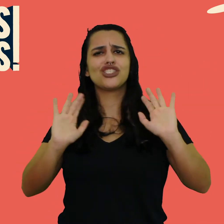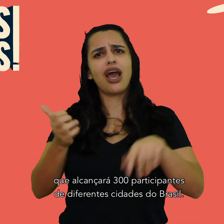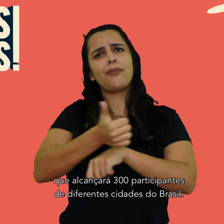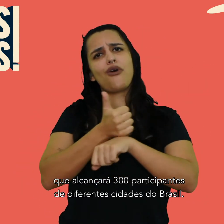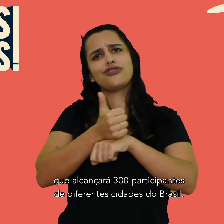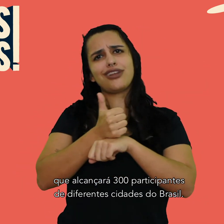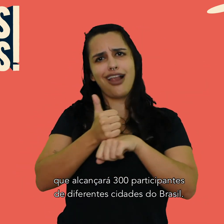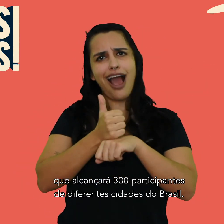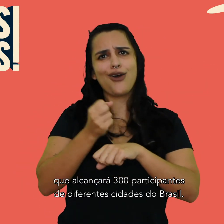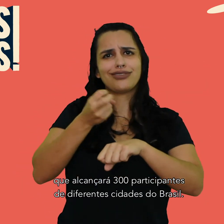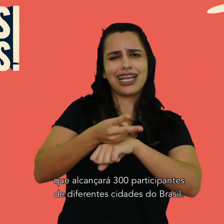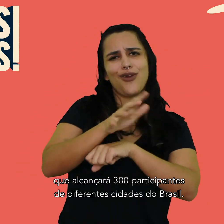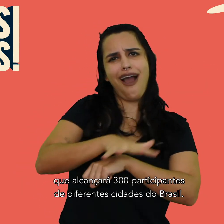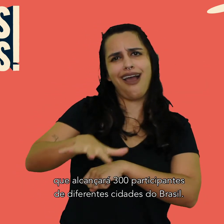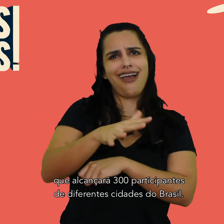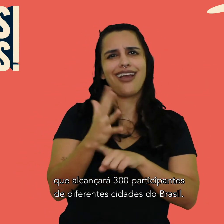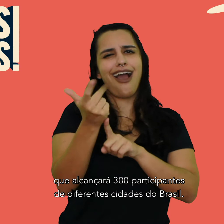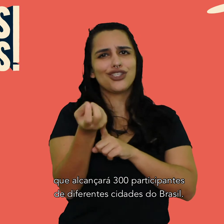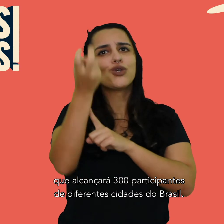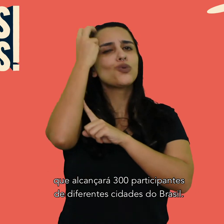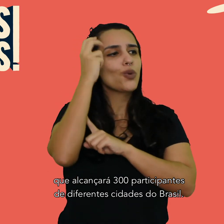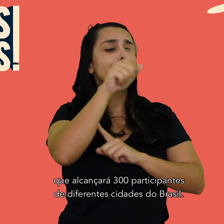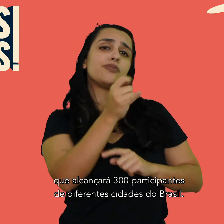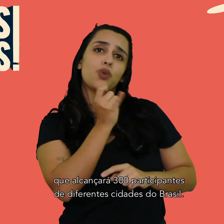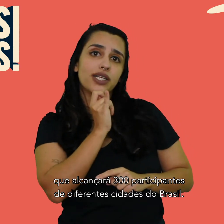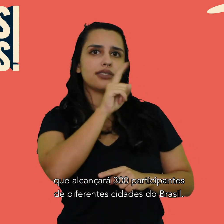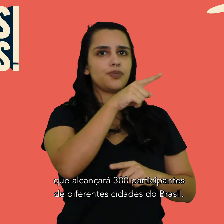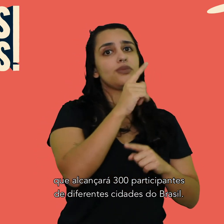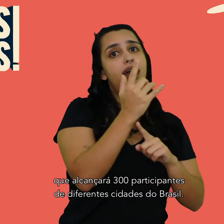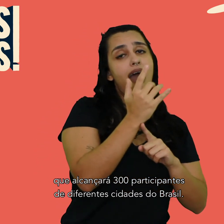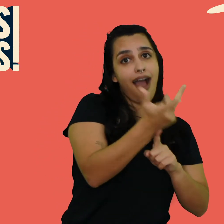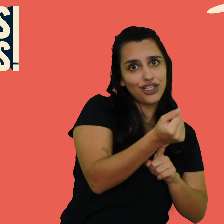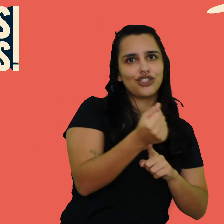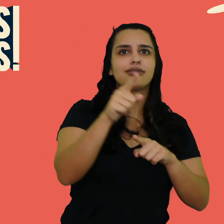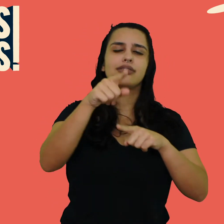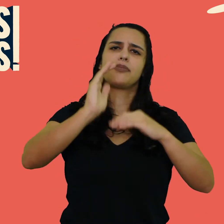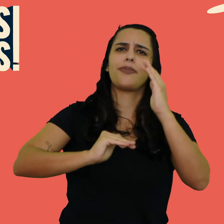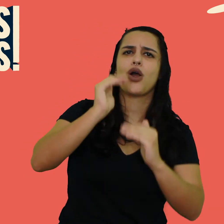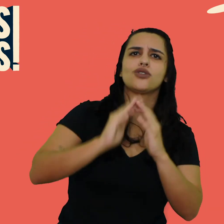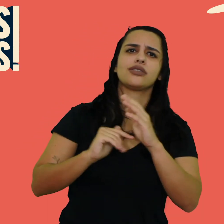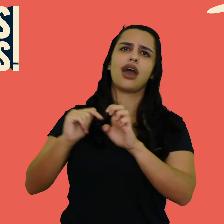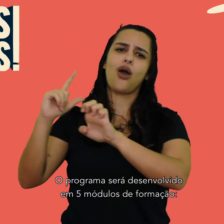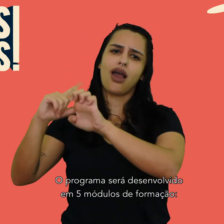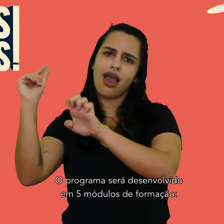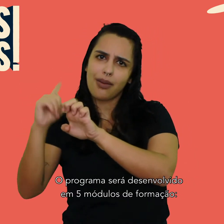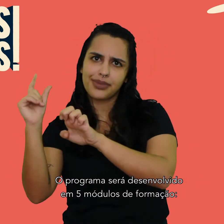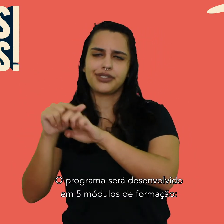que alcançará 300 participantes de diferentes cidades do Brasil. O programa será